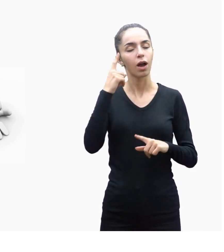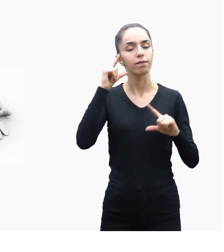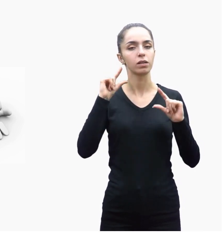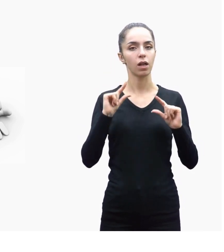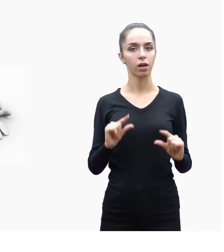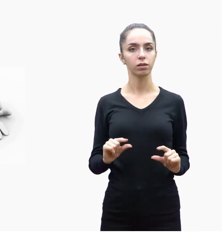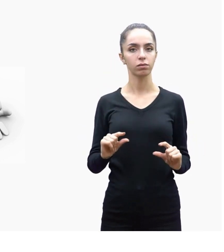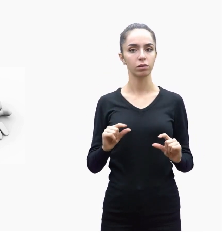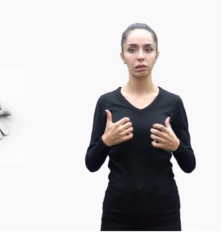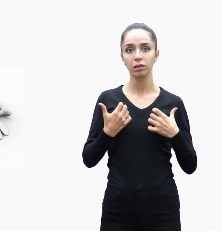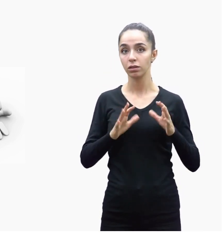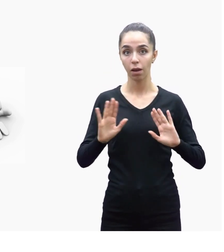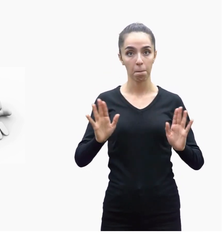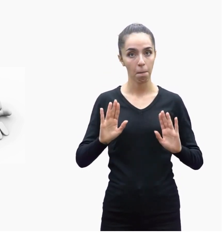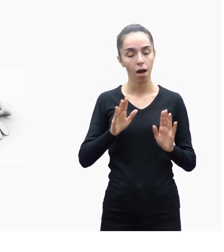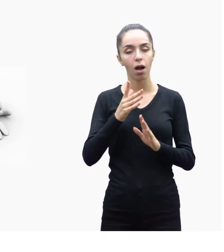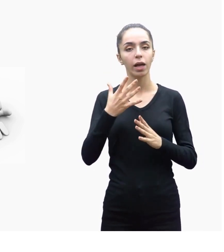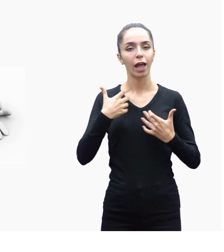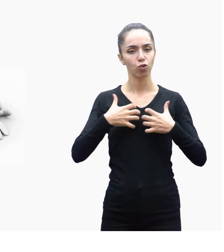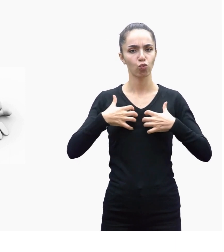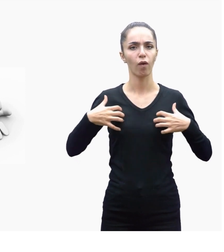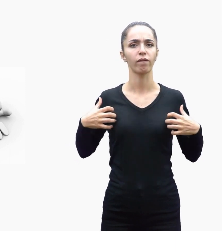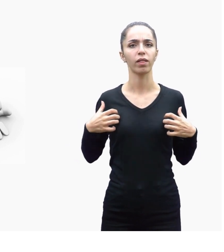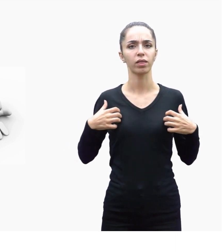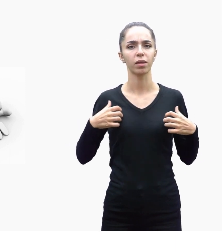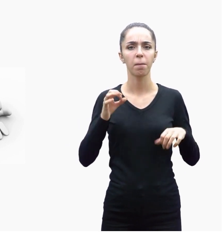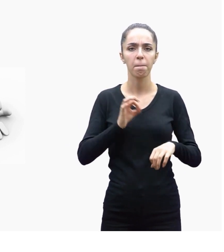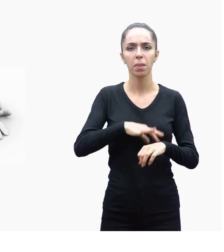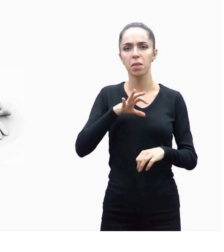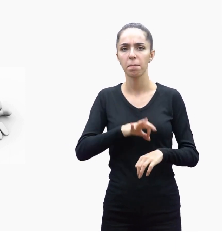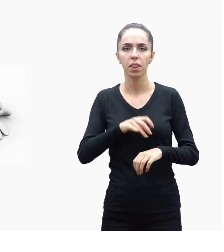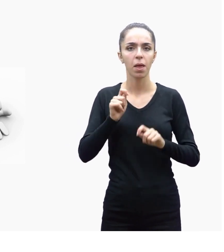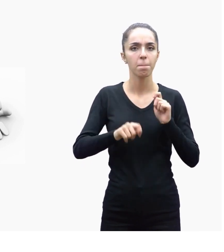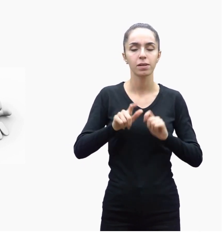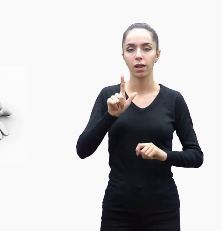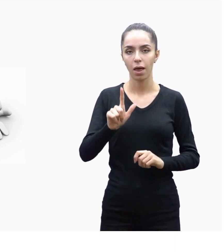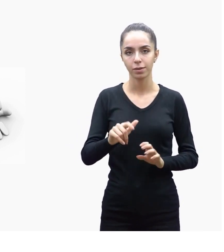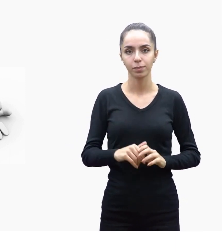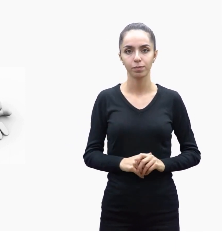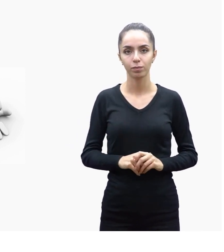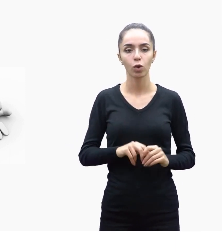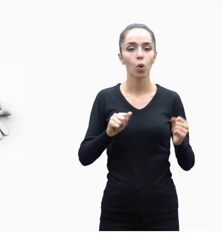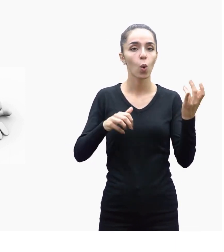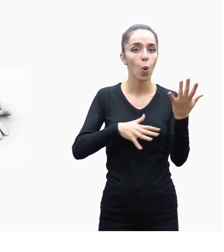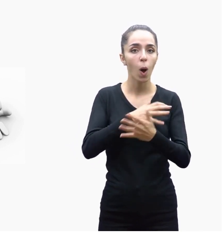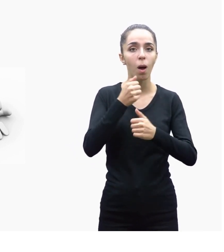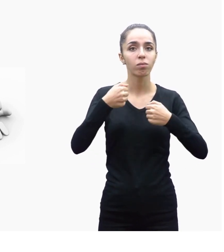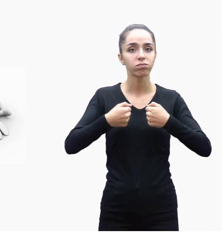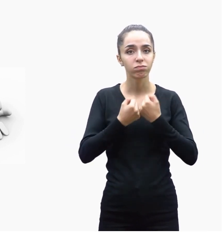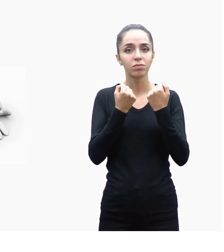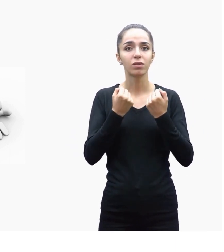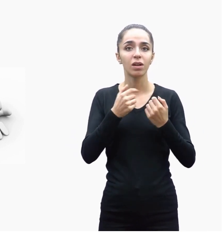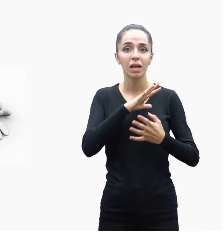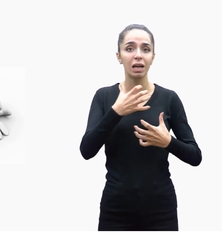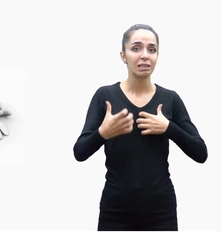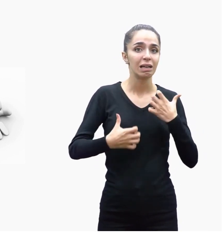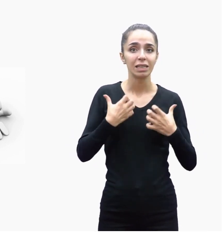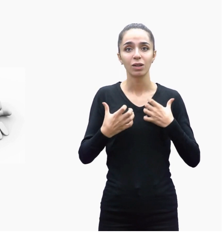kendine güvenli ve pratik olması gerekmektedir. Olay yeri genellikle telaşlı ve heyecanlı